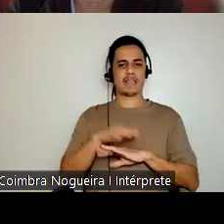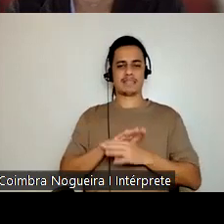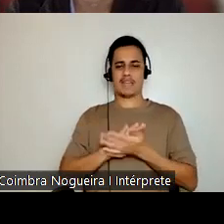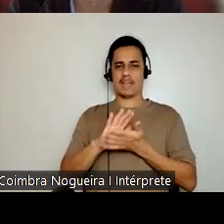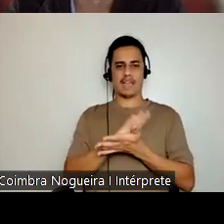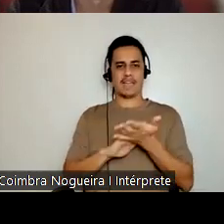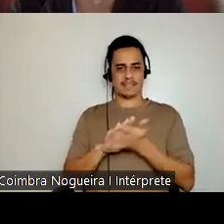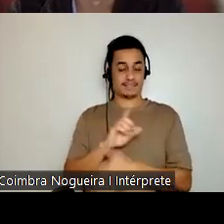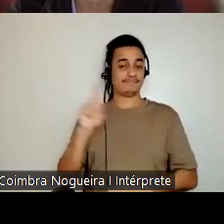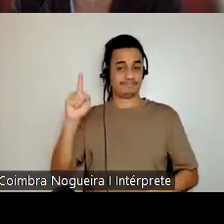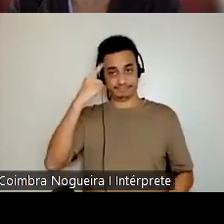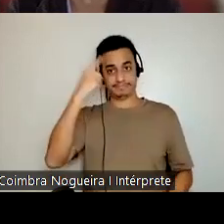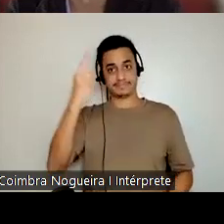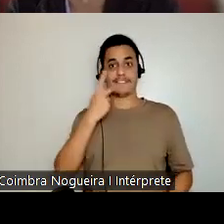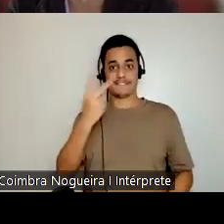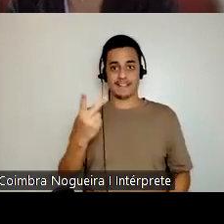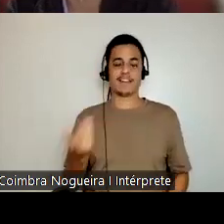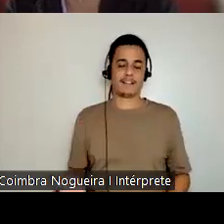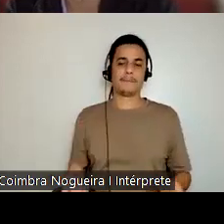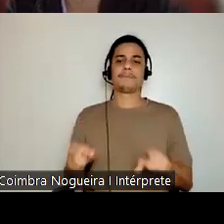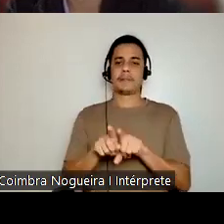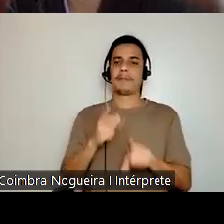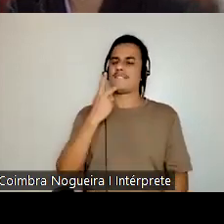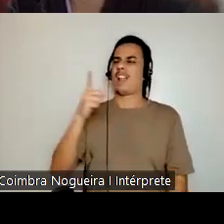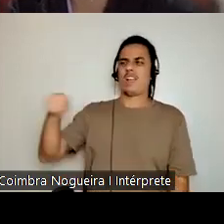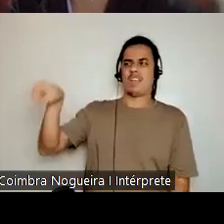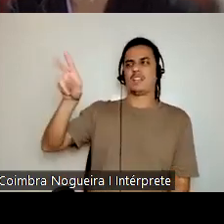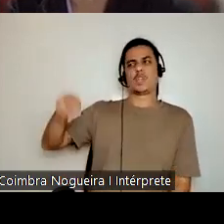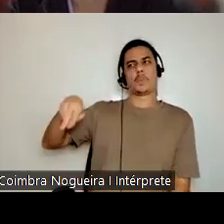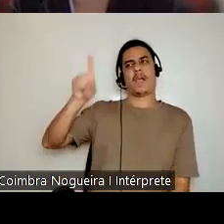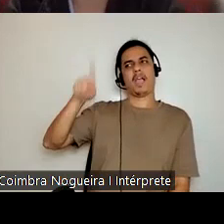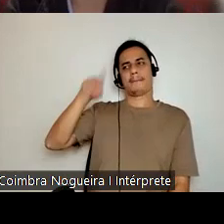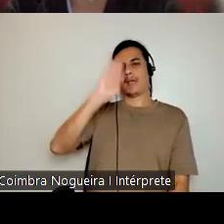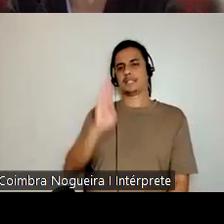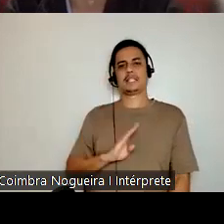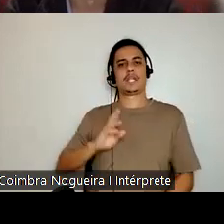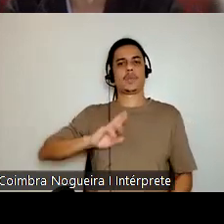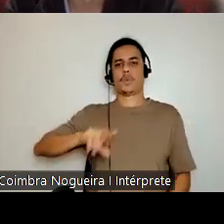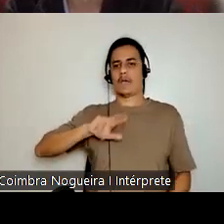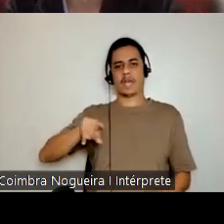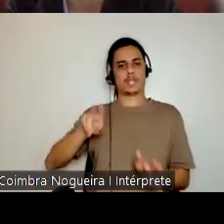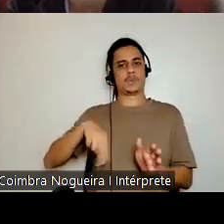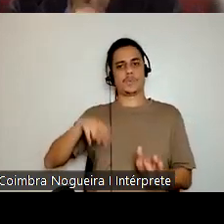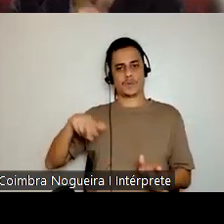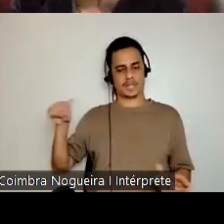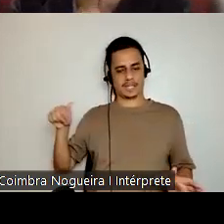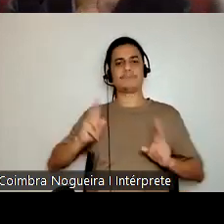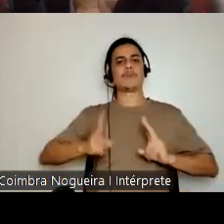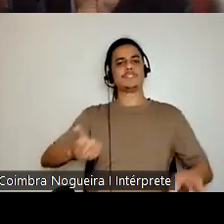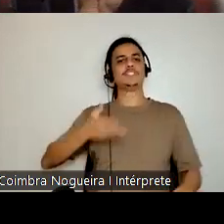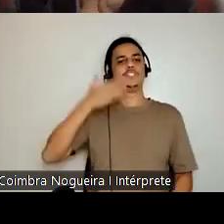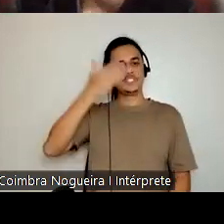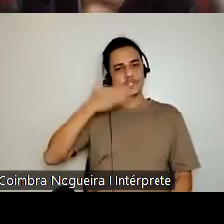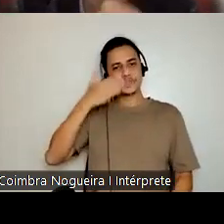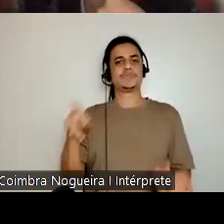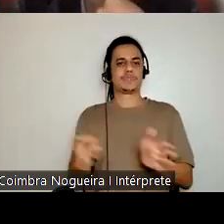dessa ideia de eternos estrangeiros, de eles nunca vão ser brasileiros, e aí esse discurso de Miguel Couto,